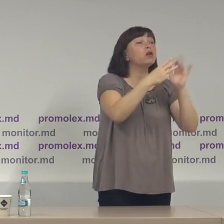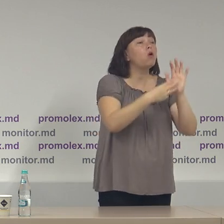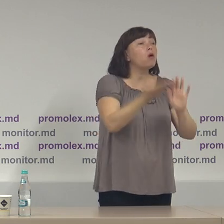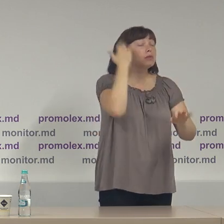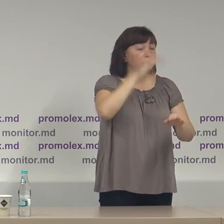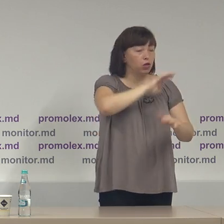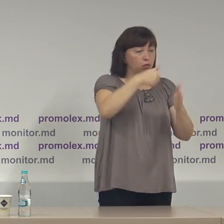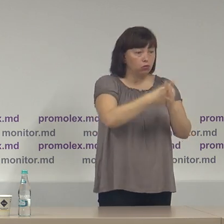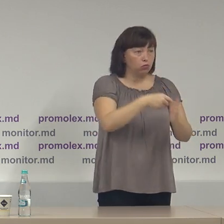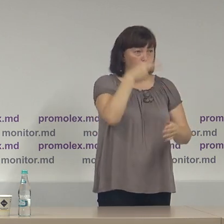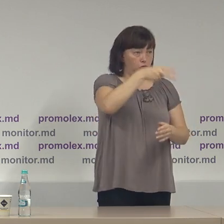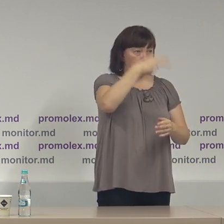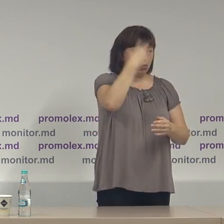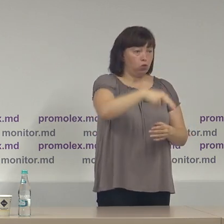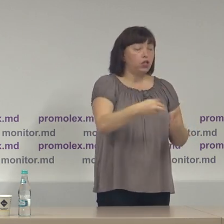până în 2020.